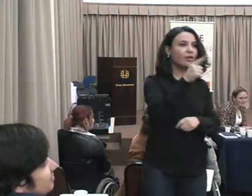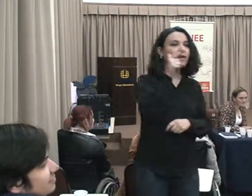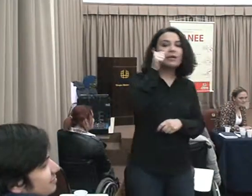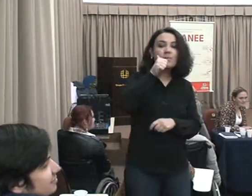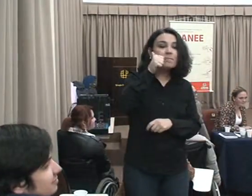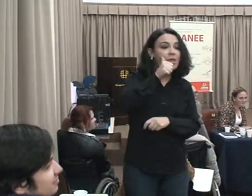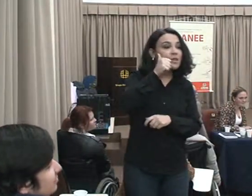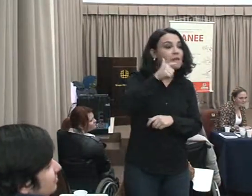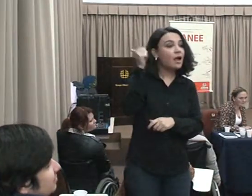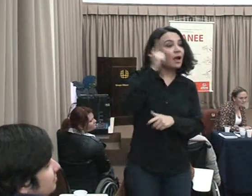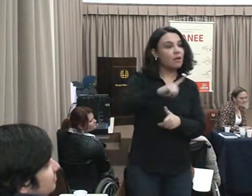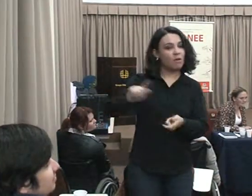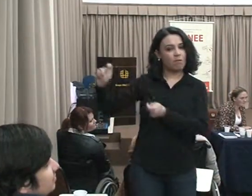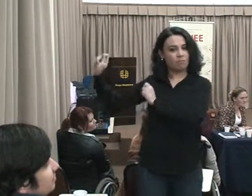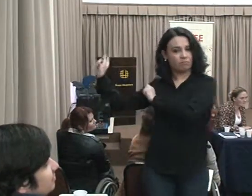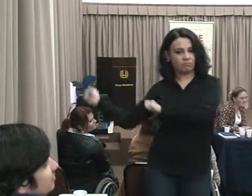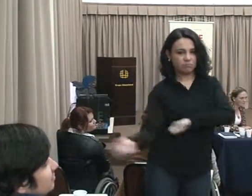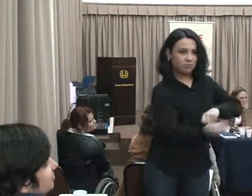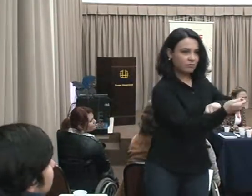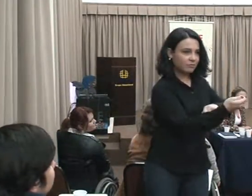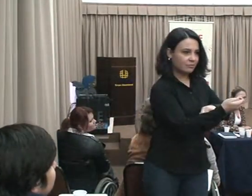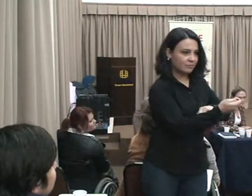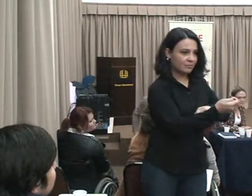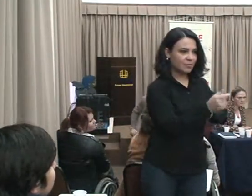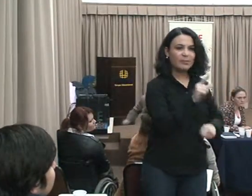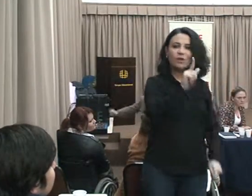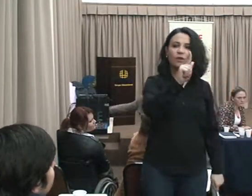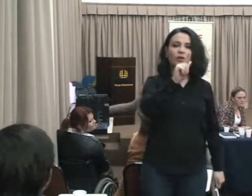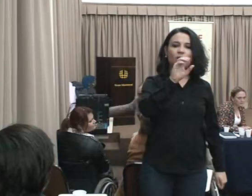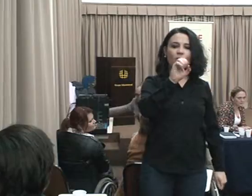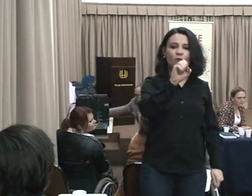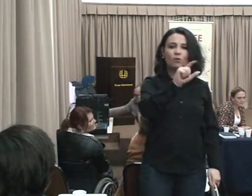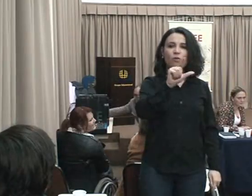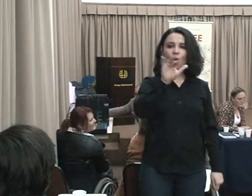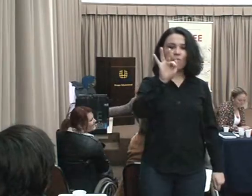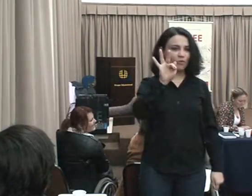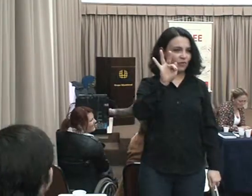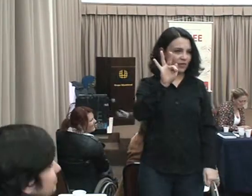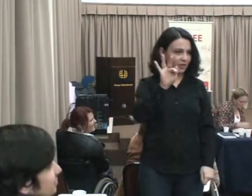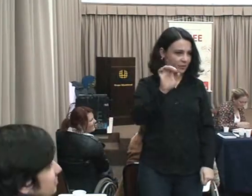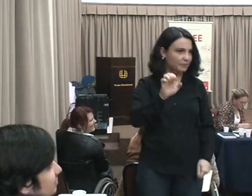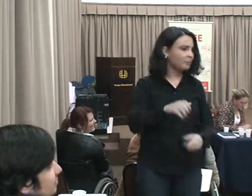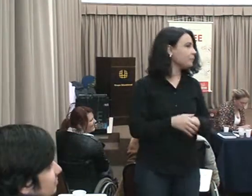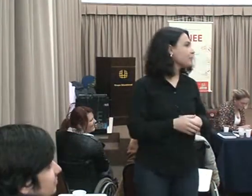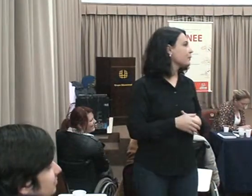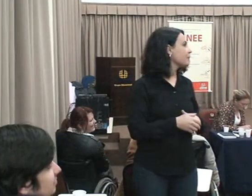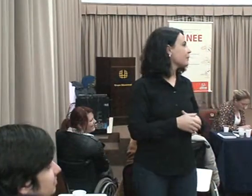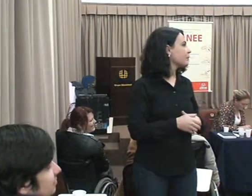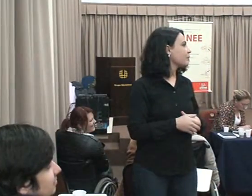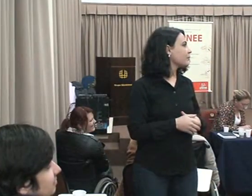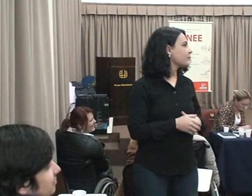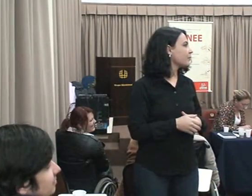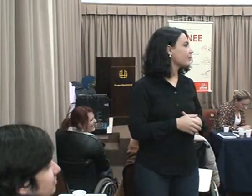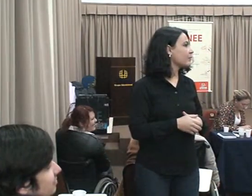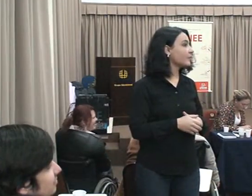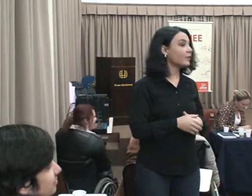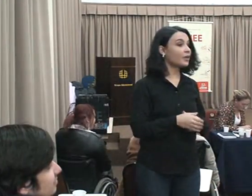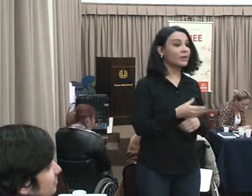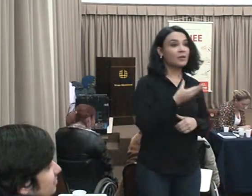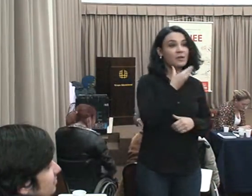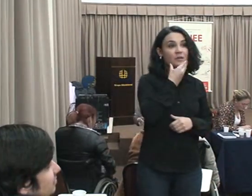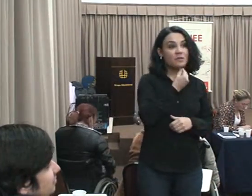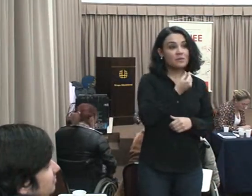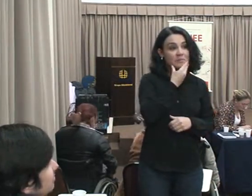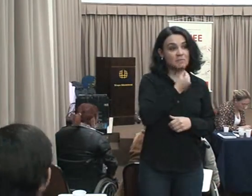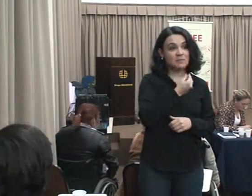ele é chique, entendeu? O rapaz lá, leva